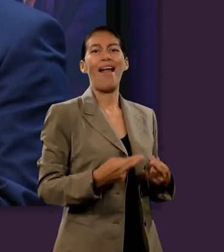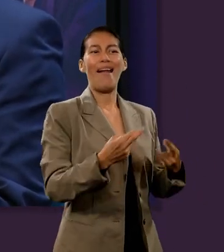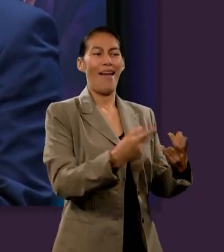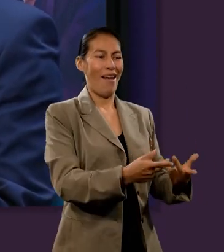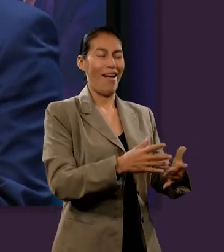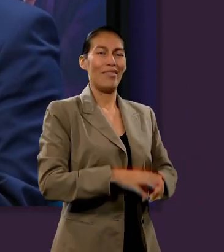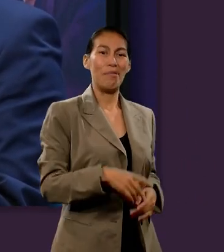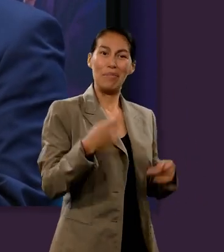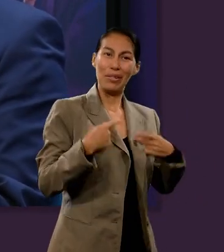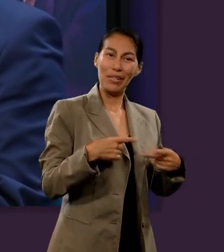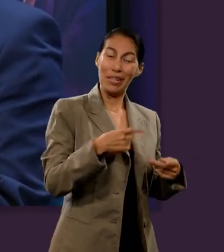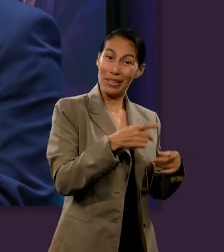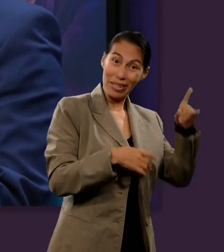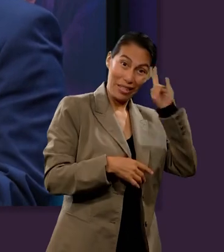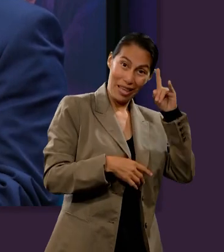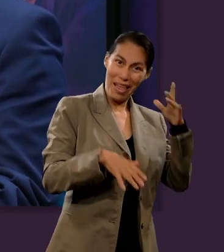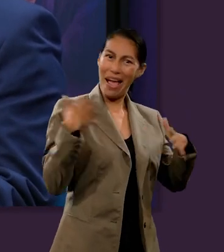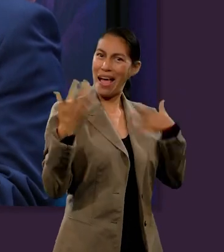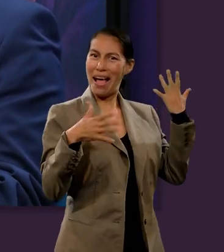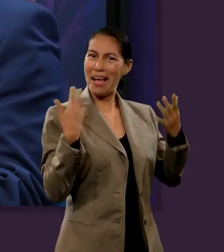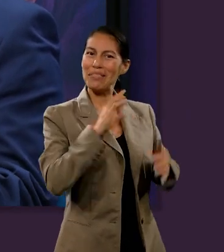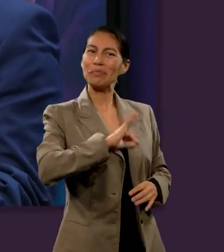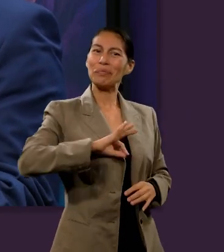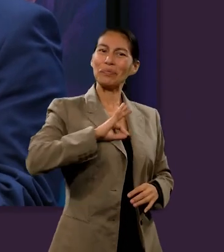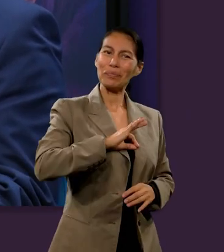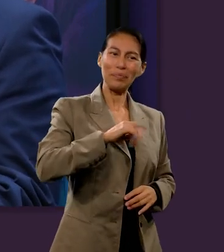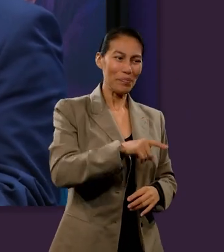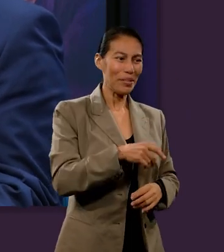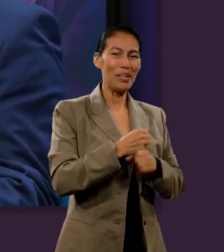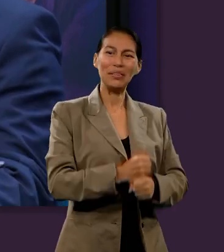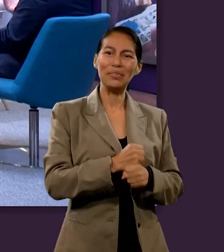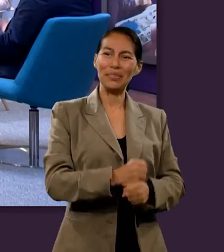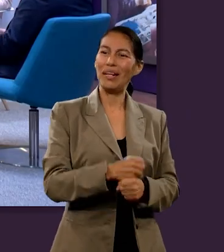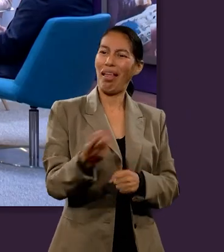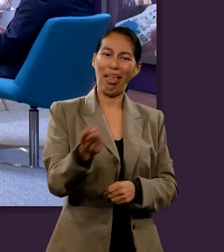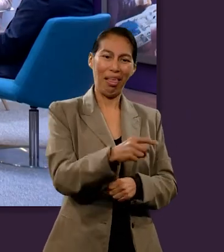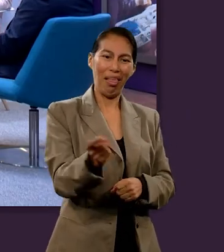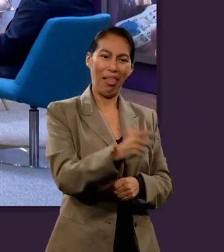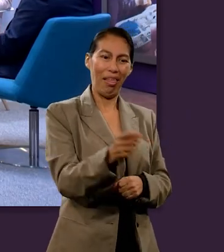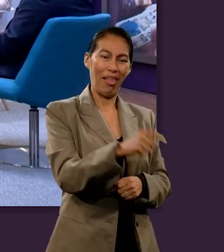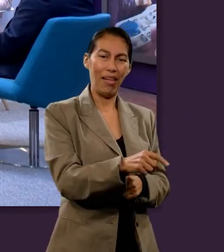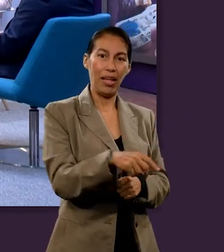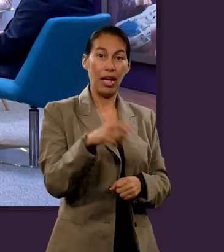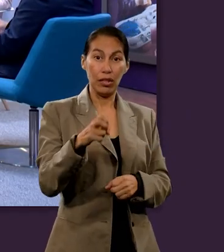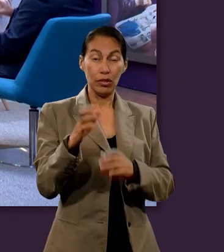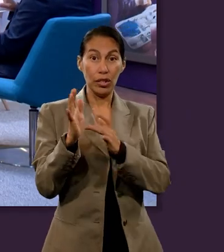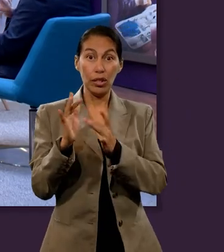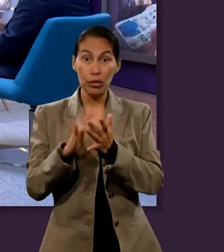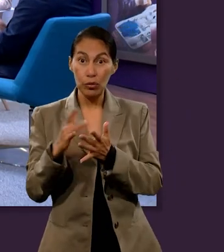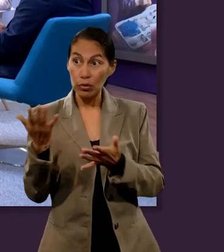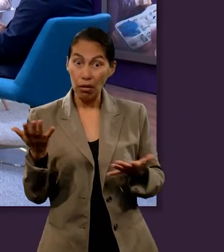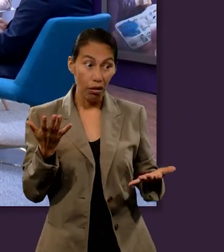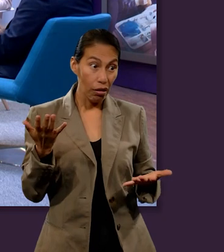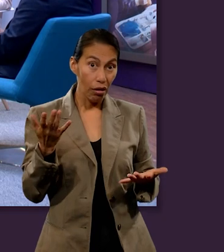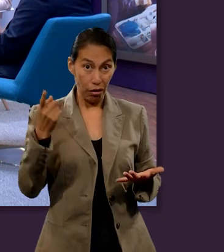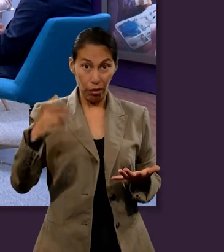regalo para Satanás. Porque lo que a él le gusta es hacer a la gente sufrir. Y Dios no tiene ese tipo de